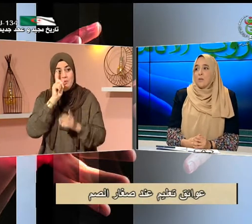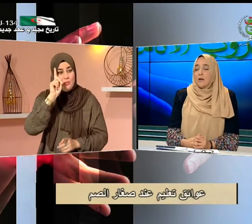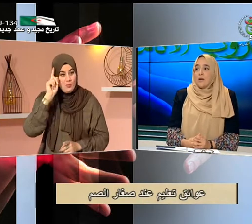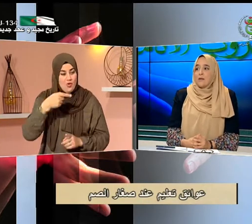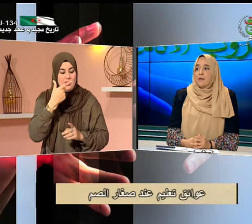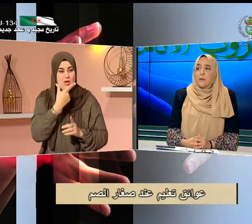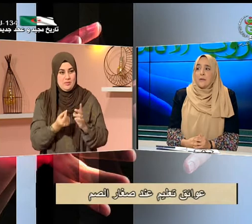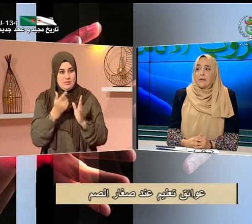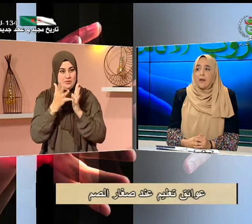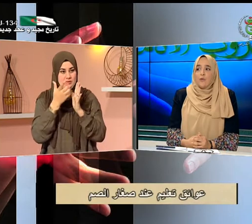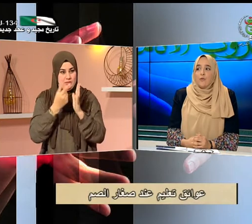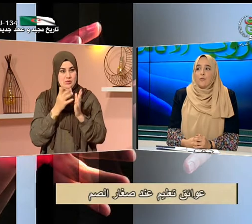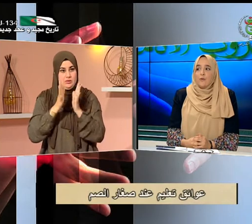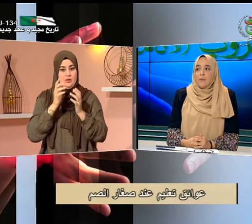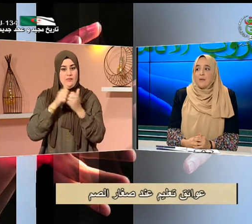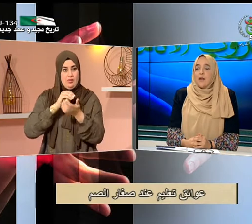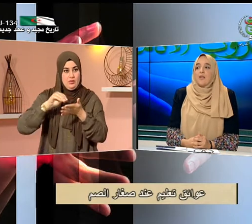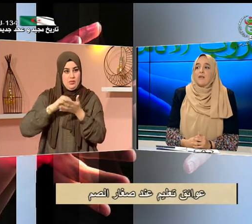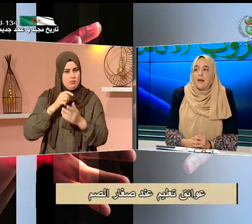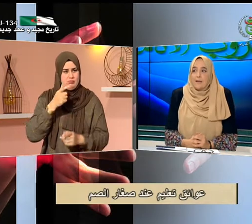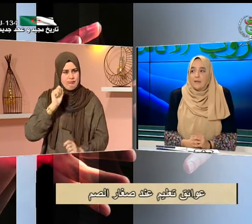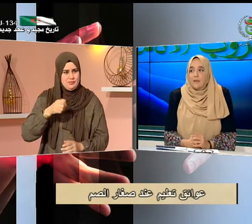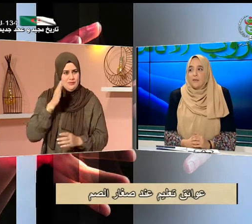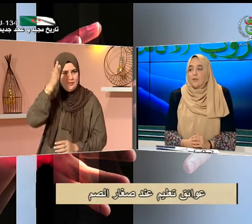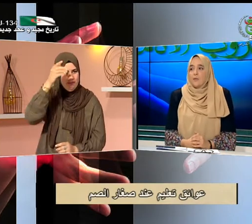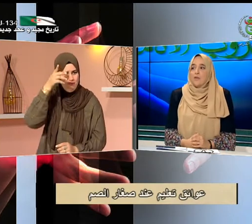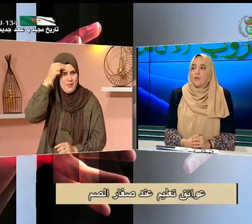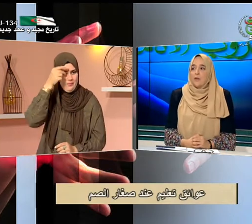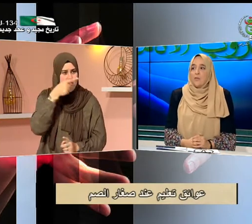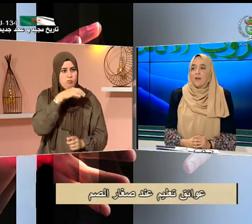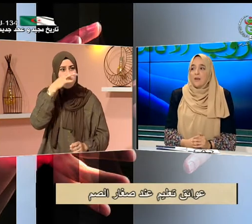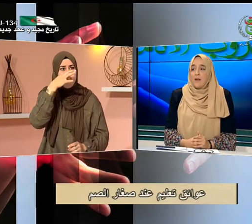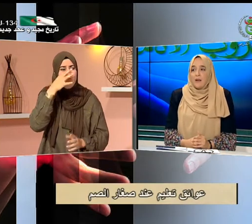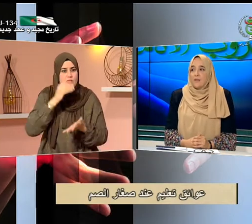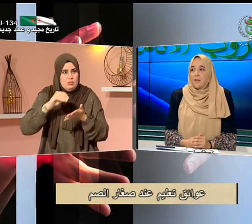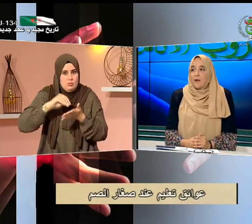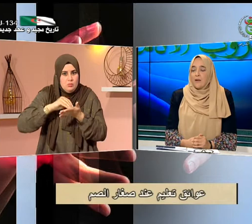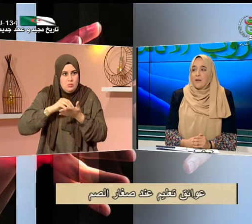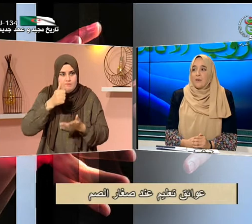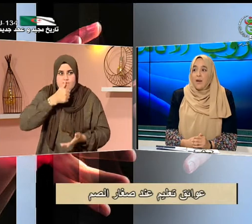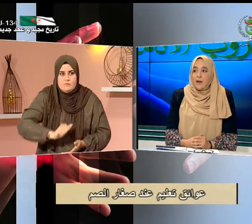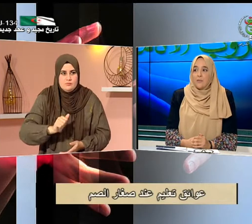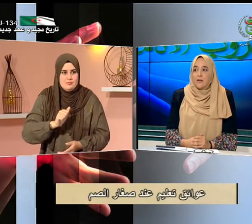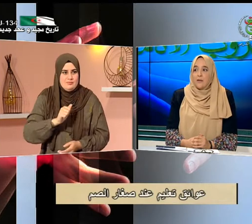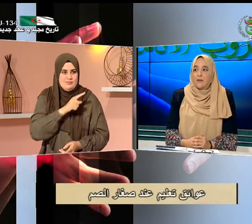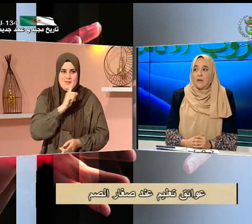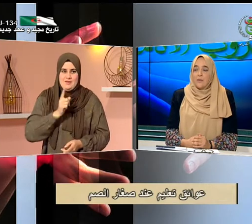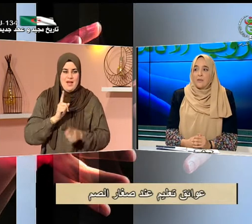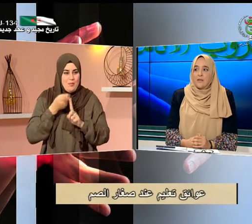يلتحقوا بركب الأشخاص العاديين يعني والمستوى التحهم لكن عندما التحقت بمدرسة